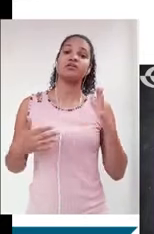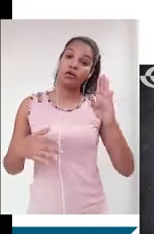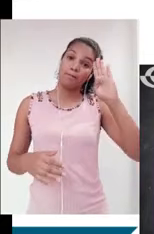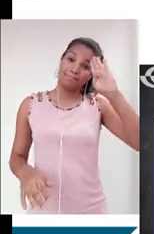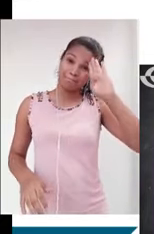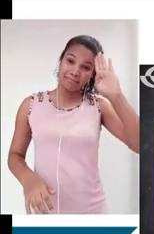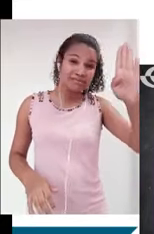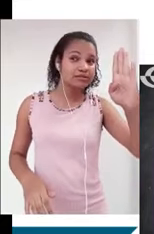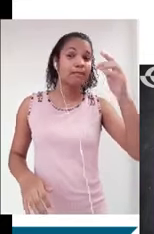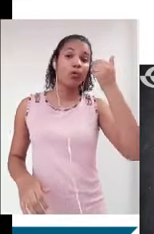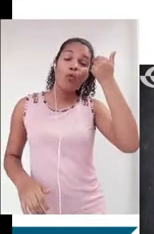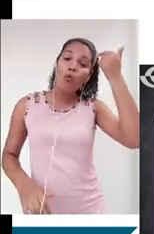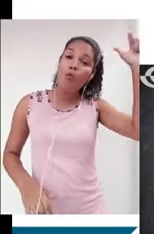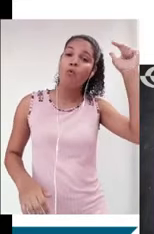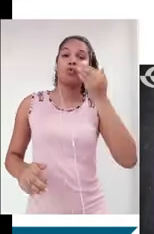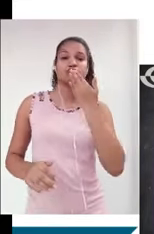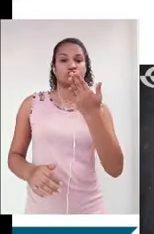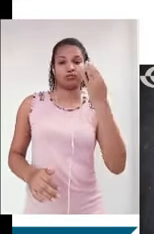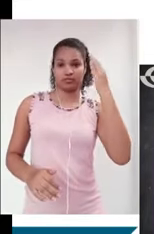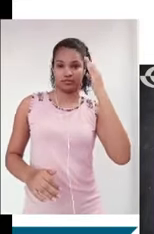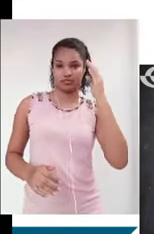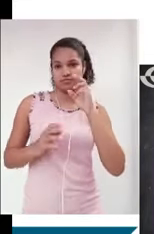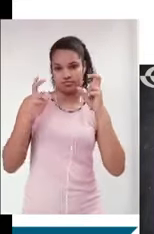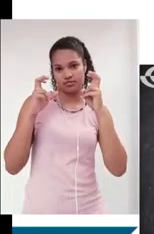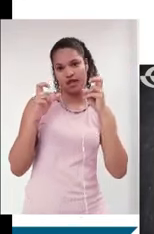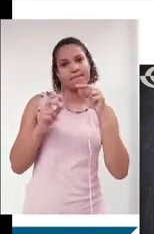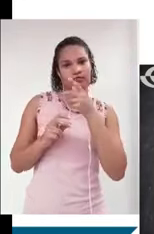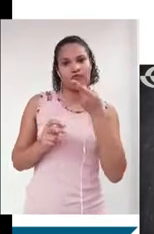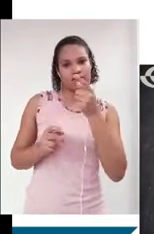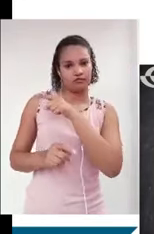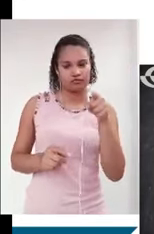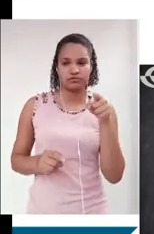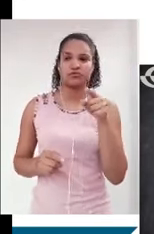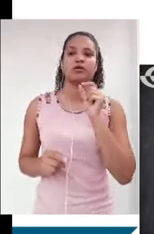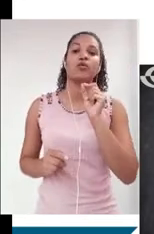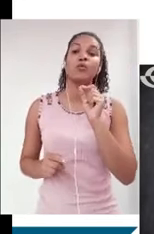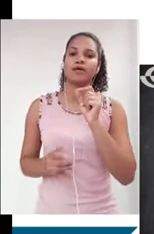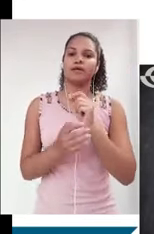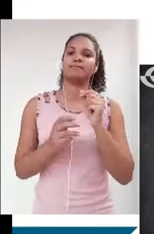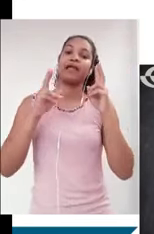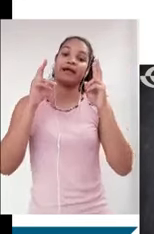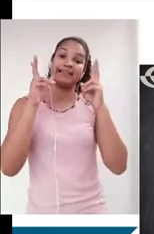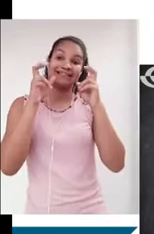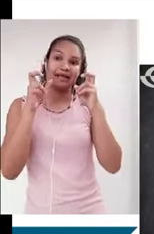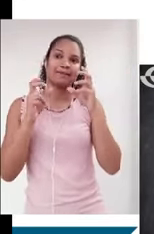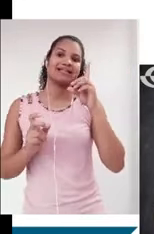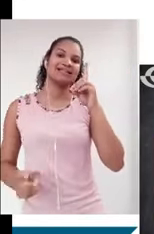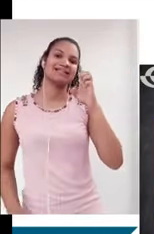priorizado um outro tipo de tema que eu vou me aprofundar com vocês. Que seriam os temas denotativos,